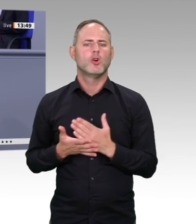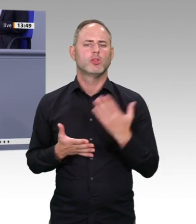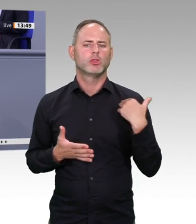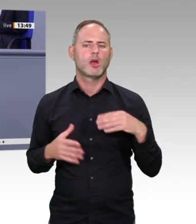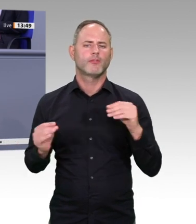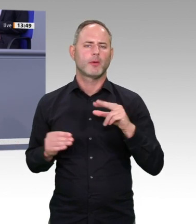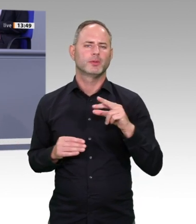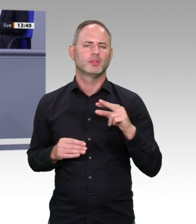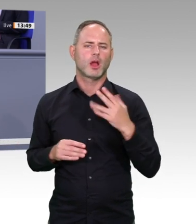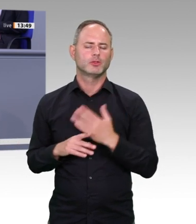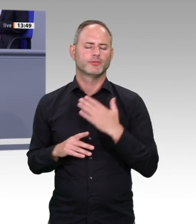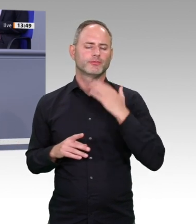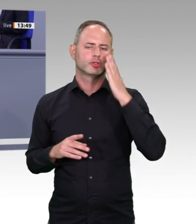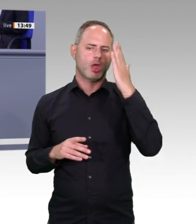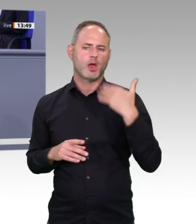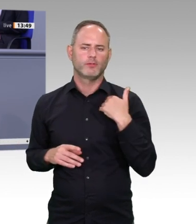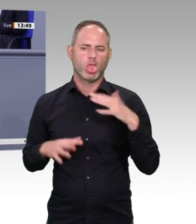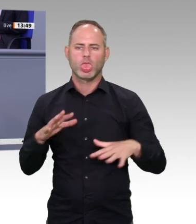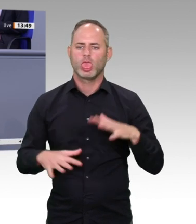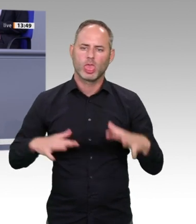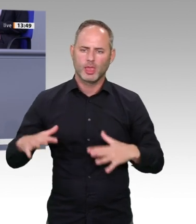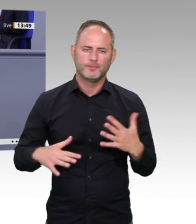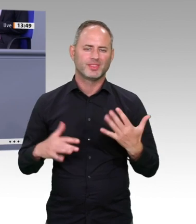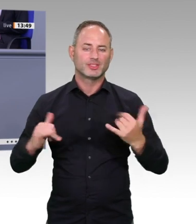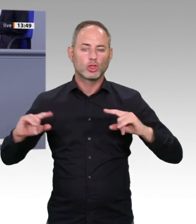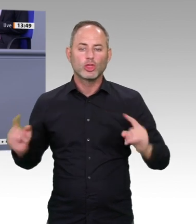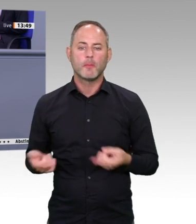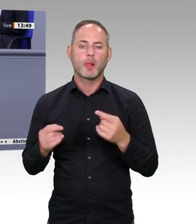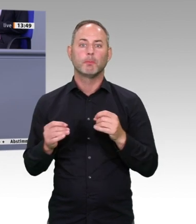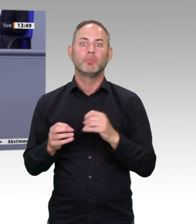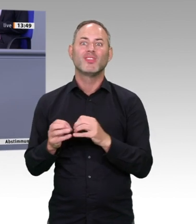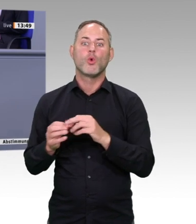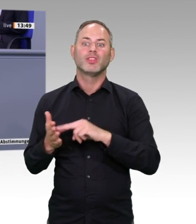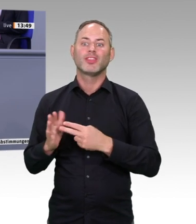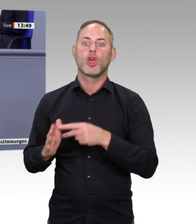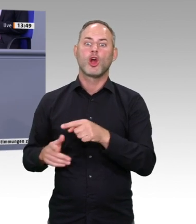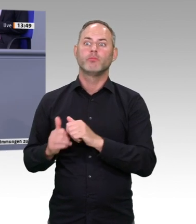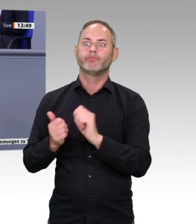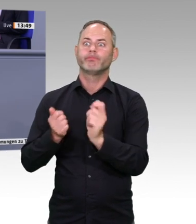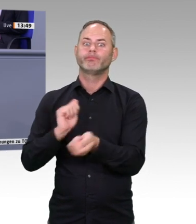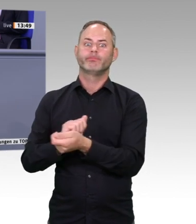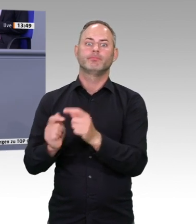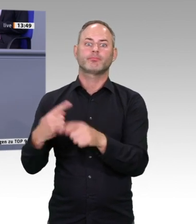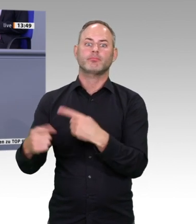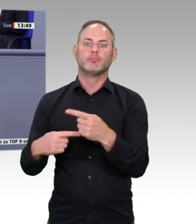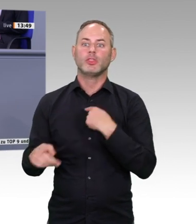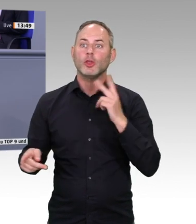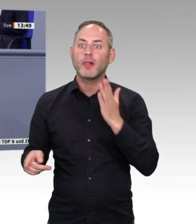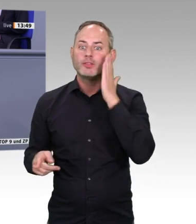erlangt haben, schaffen es letzten Endes jetzt wieder zurück in die Natur, in die Biologie. Denn durch die sogenannte Genschere, CRISPR